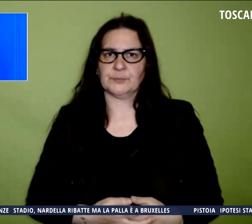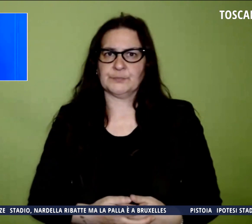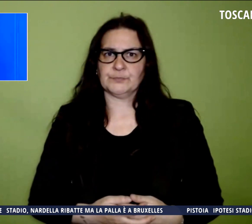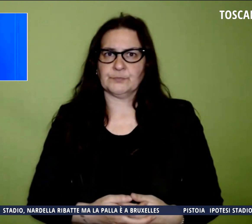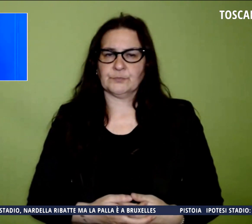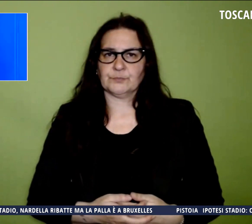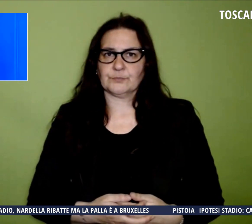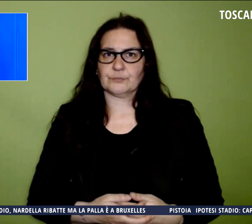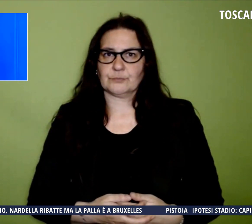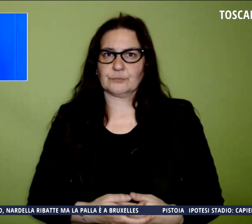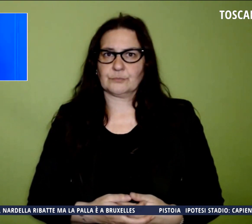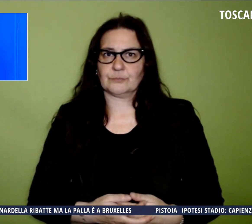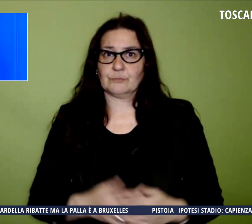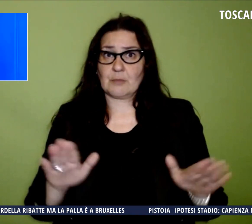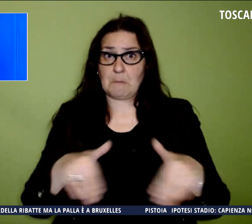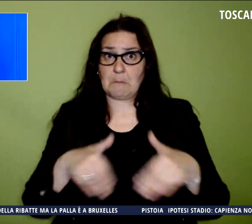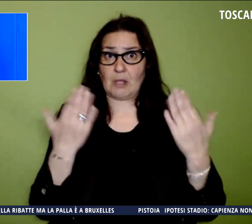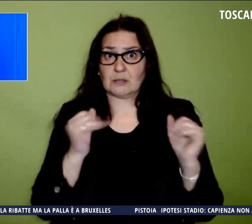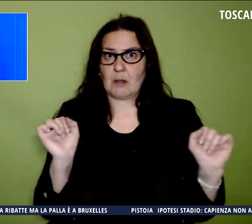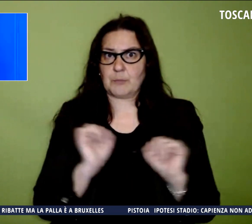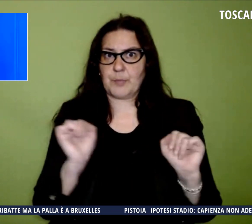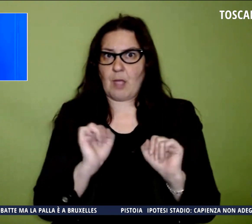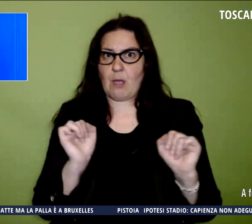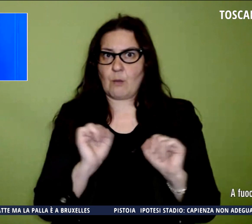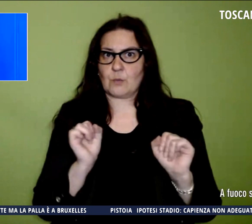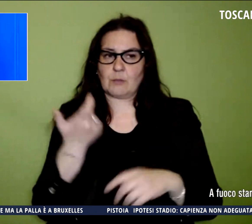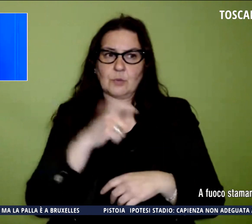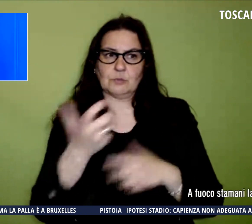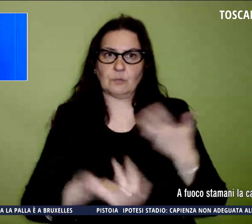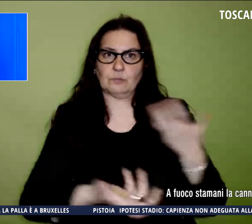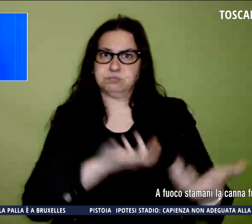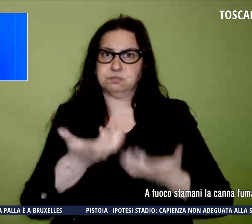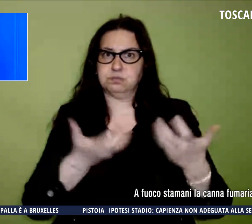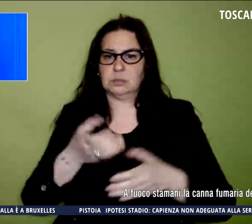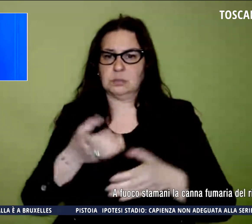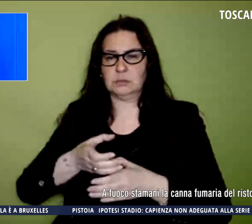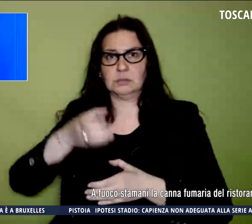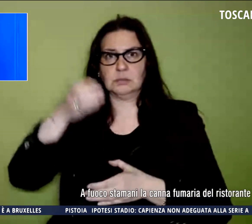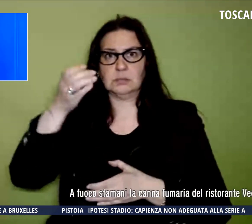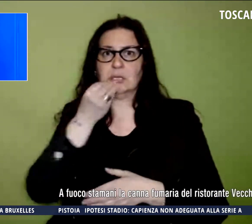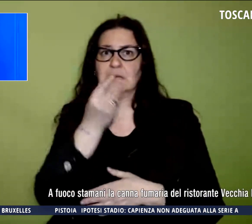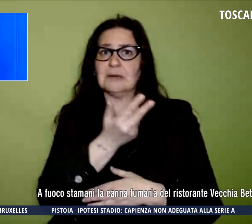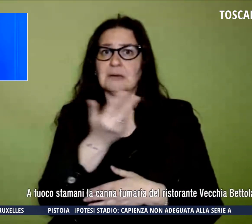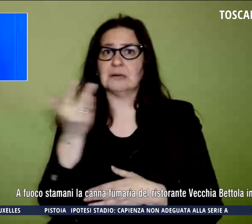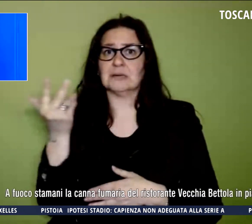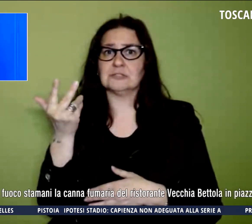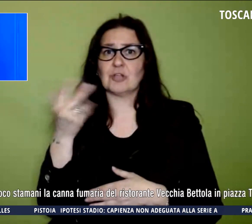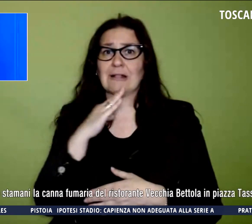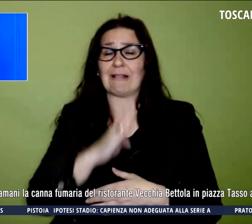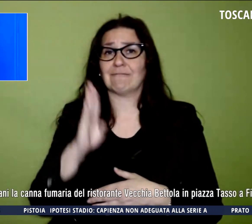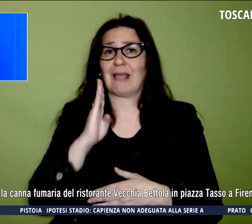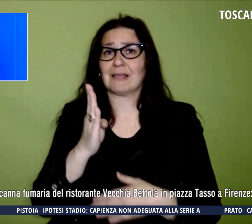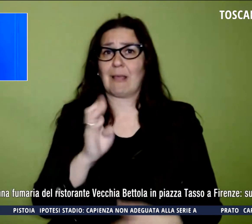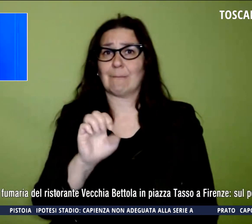paura stamani per quando è andata a fuoco la canna fumaria del ristorante Vecchia Bettola in Piazza